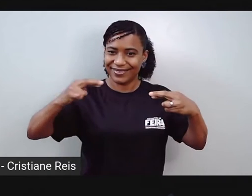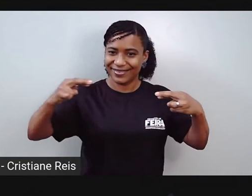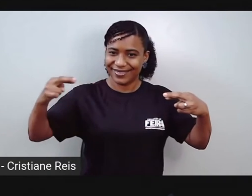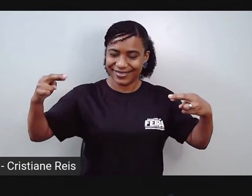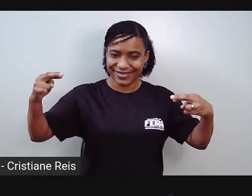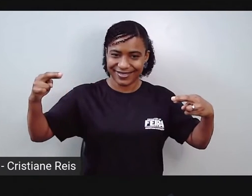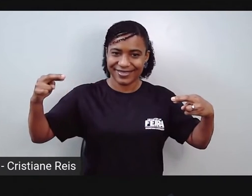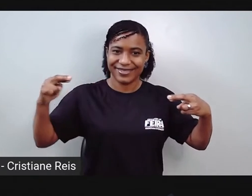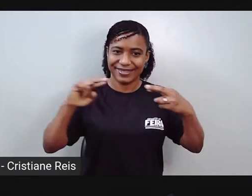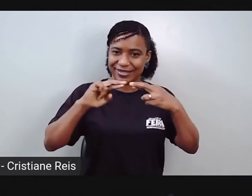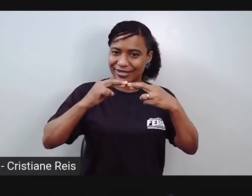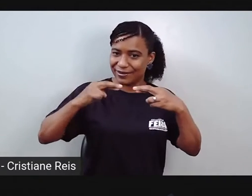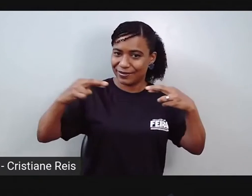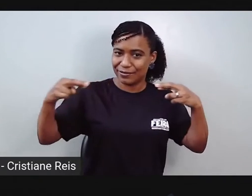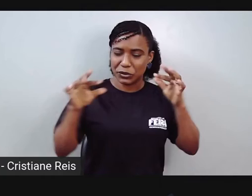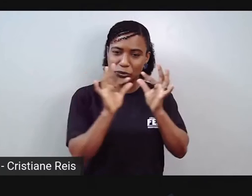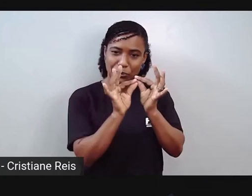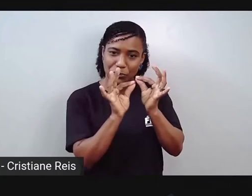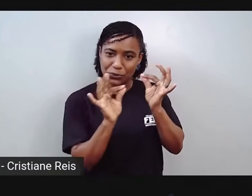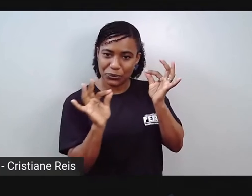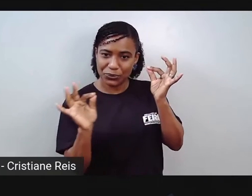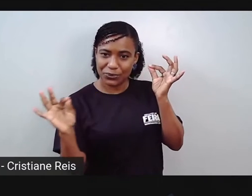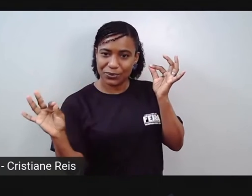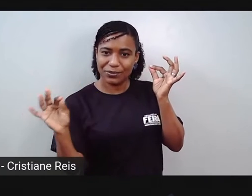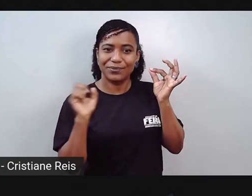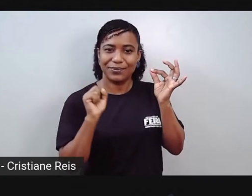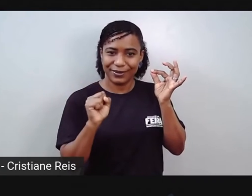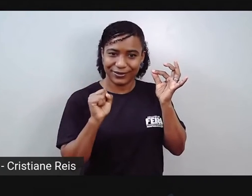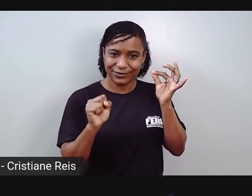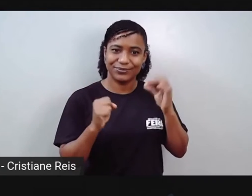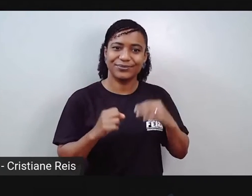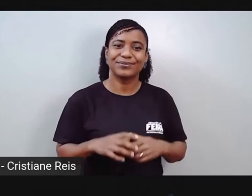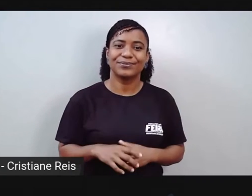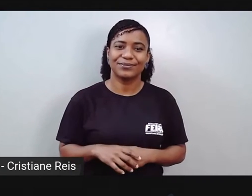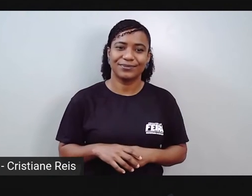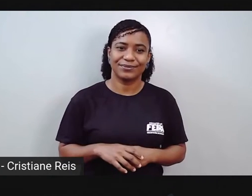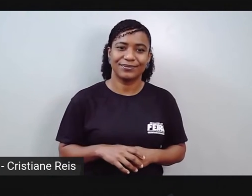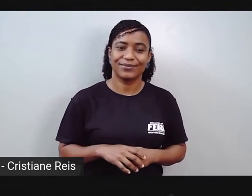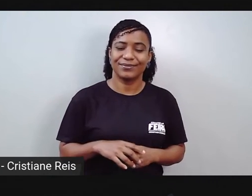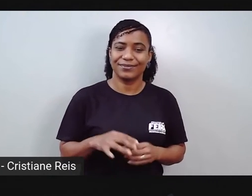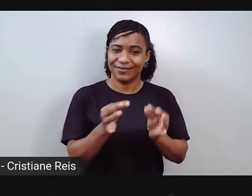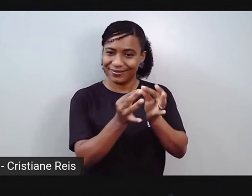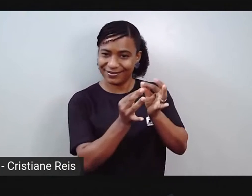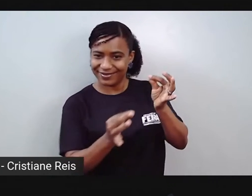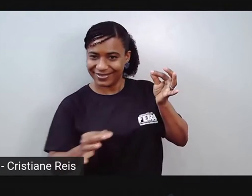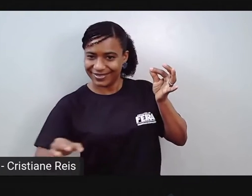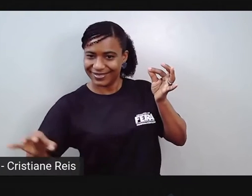cordão, um fitilho, se você tiver. E nós vamos colocar aqui por baixo, olha.